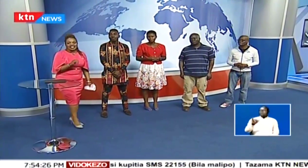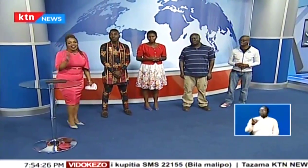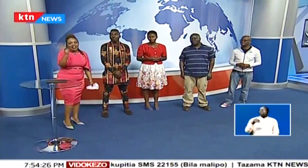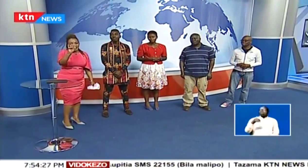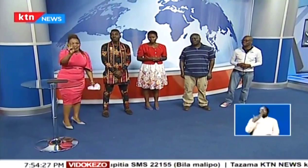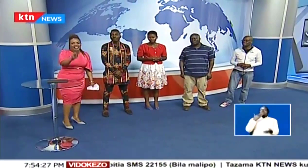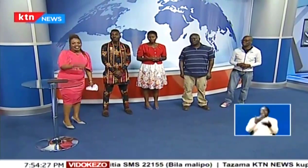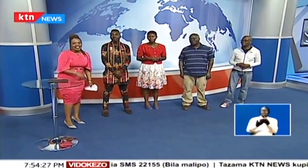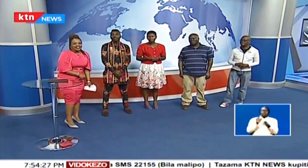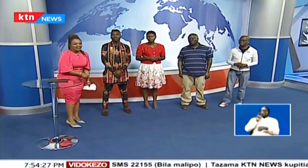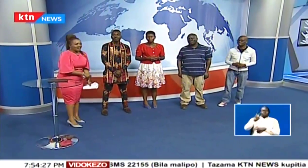Shukuan sana kwa kutazama na kwa heri.